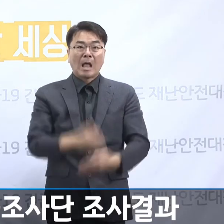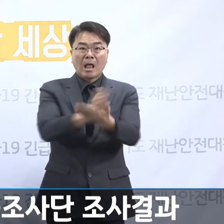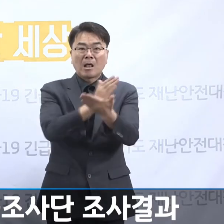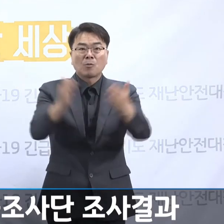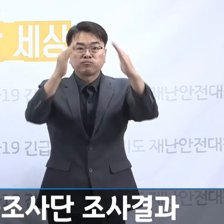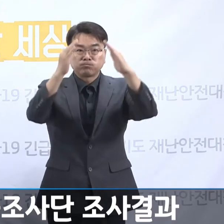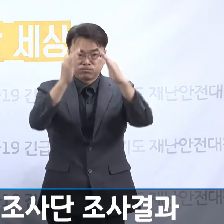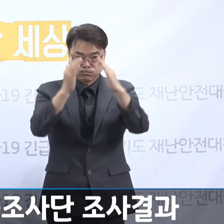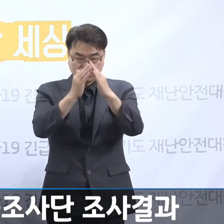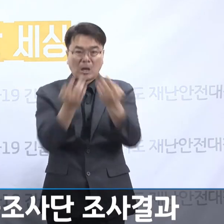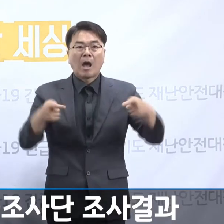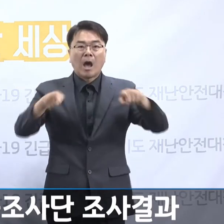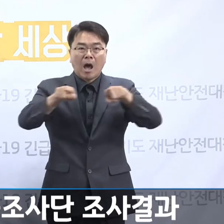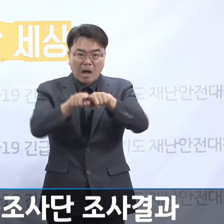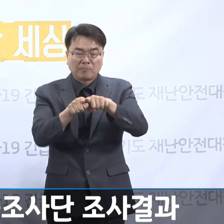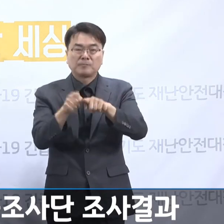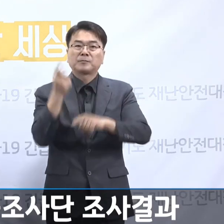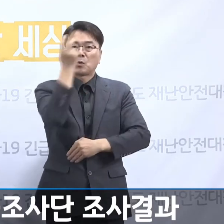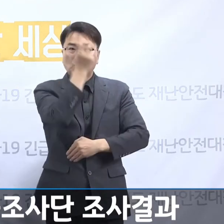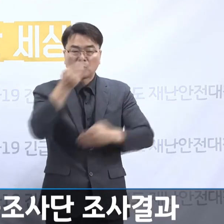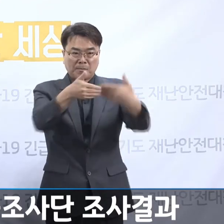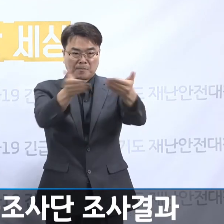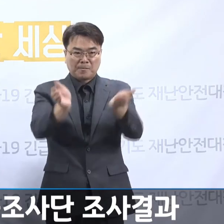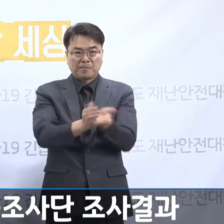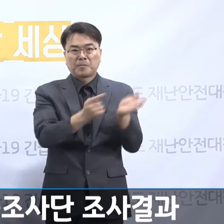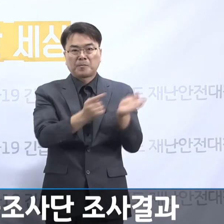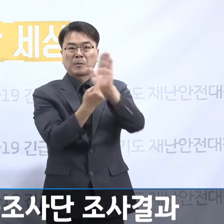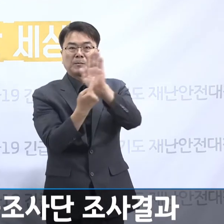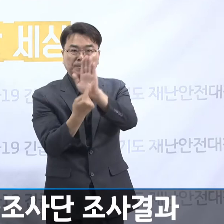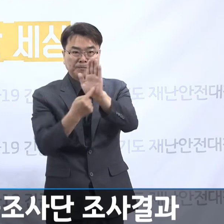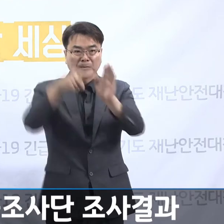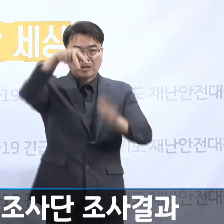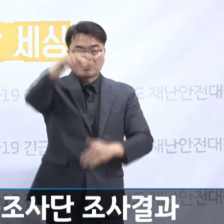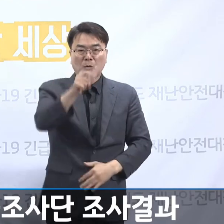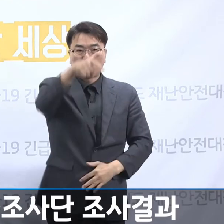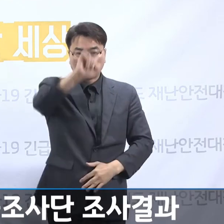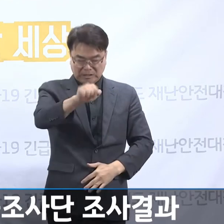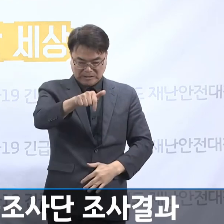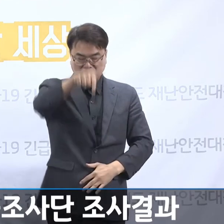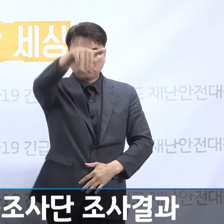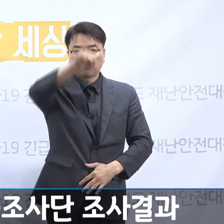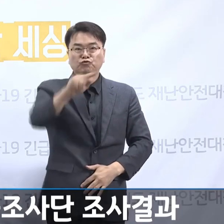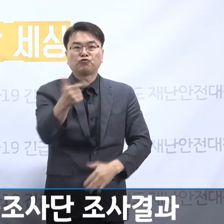나눔의지 민간합동조사단을 대표해 발표를 맡게 된 전북대학교 법학전문대학원 송기춘입니다.